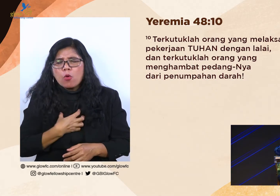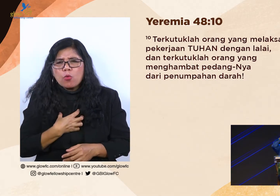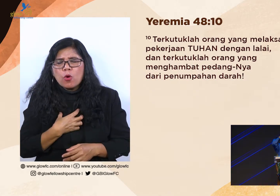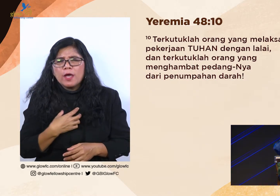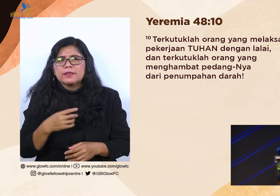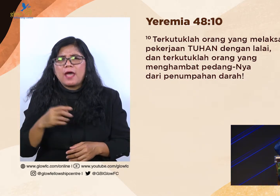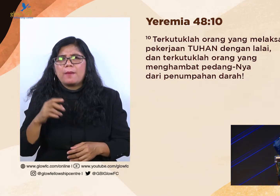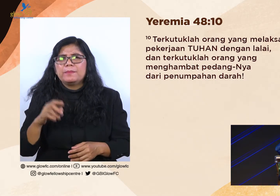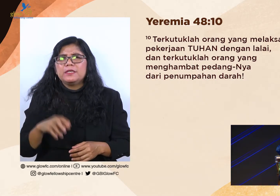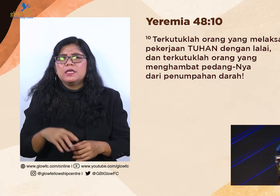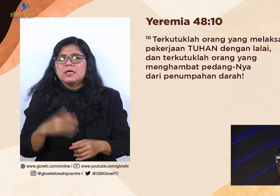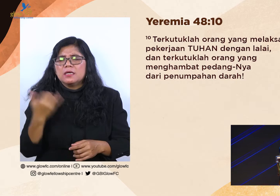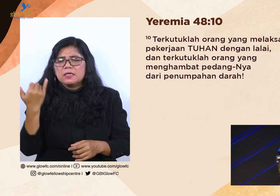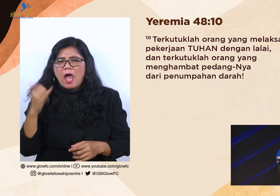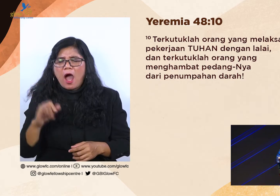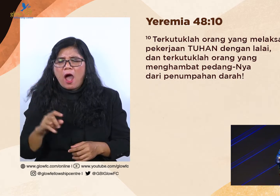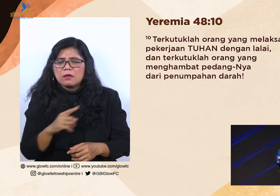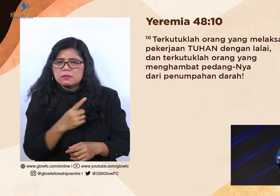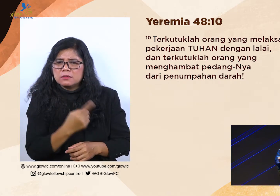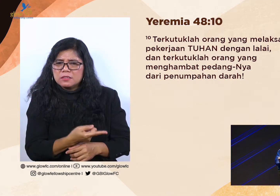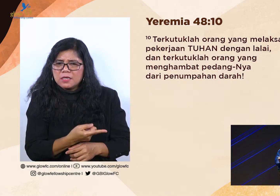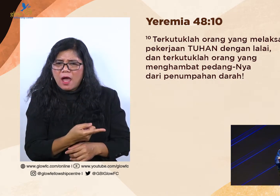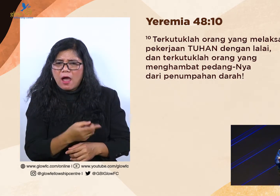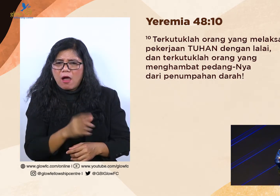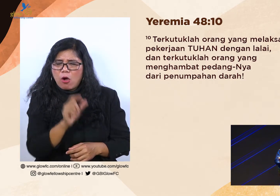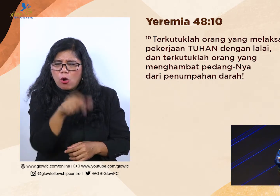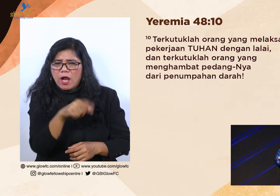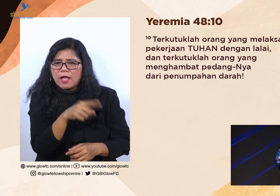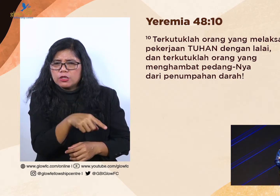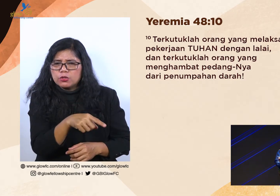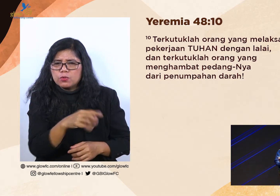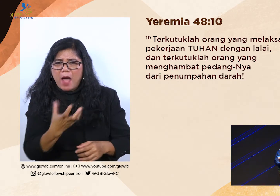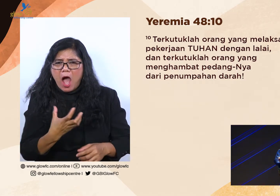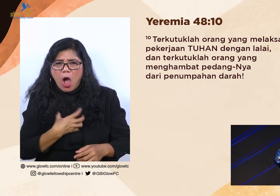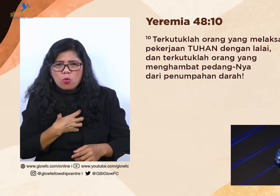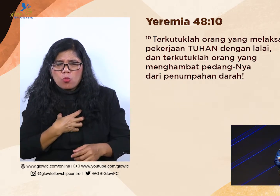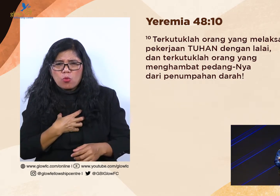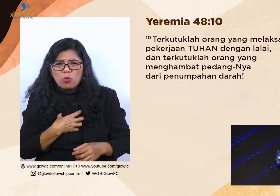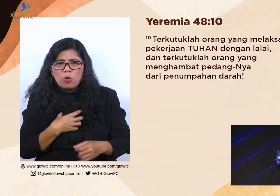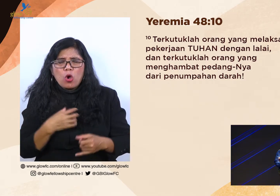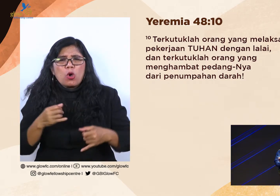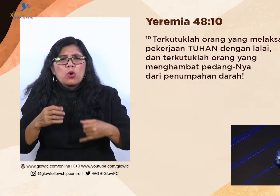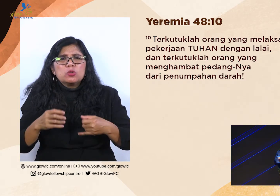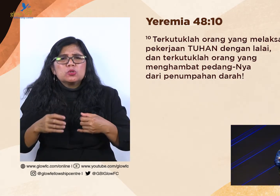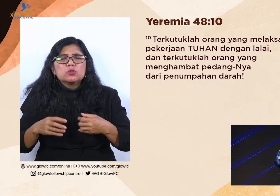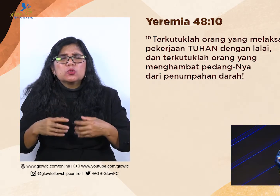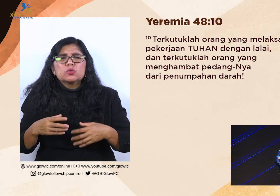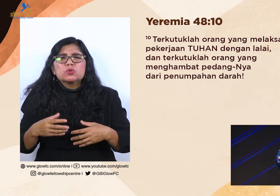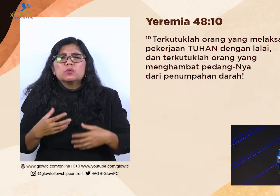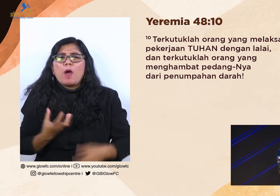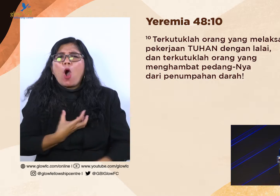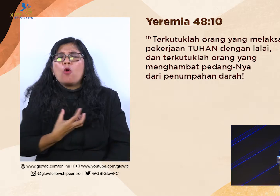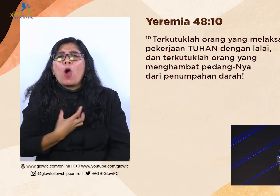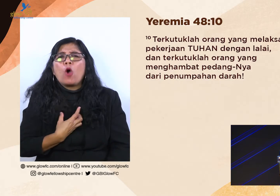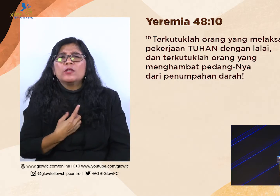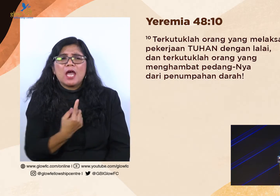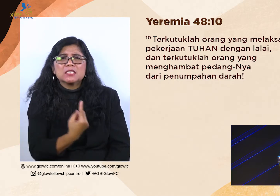hanyalah apa yang dia mau sendiri. Bahasa saya bilang, suka-suka sendiri.